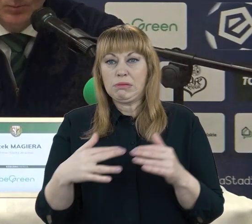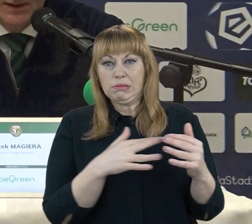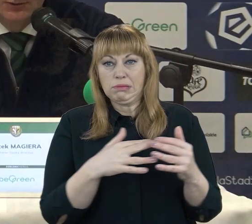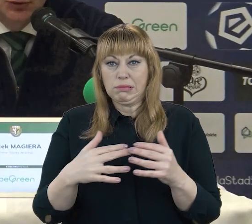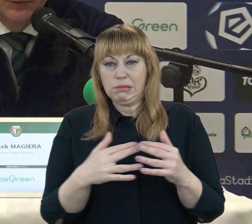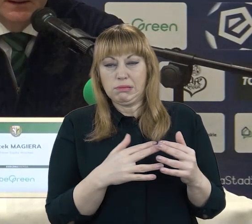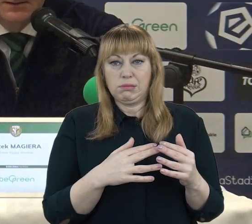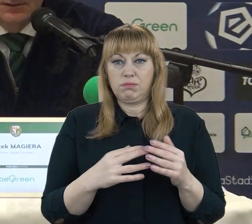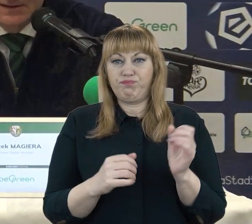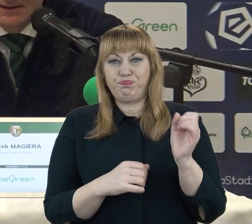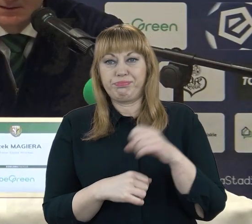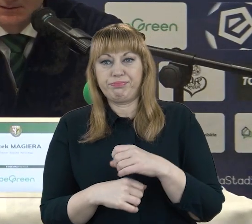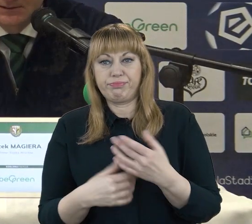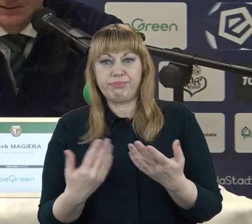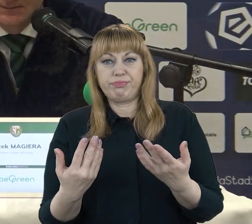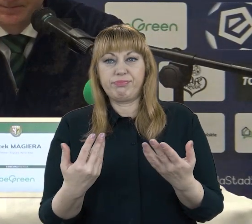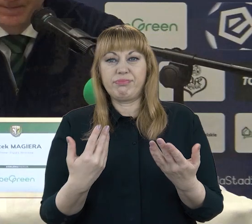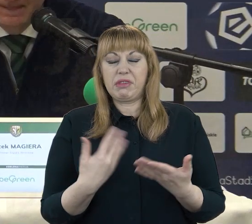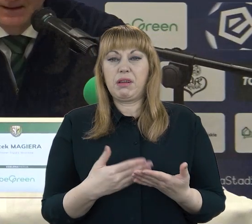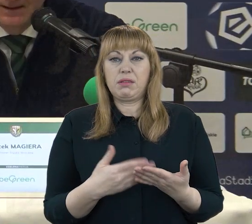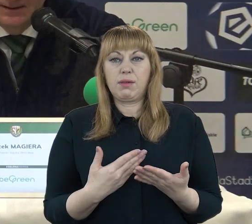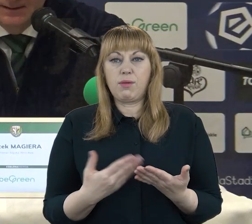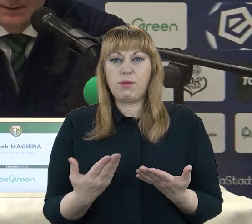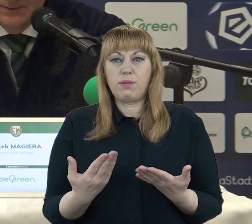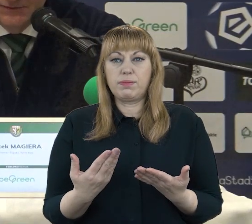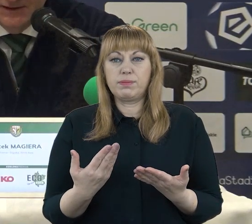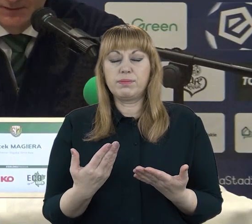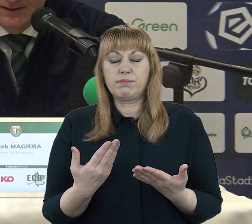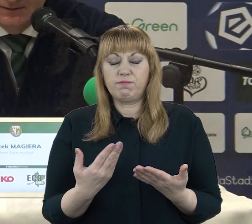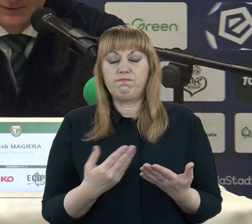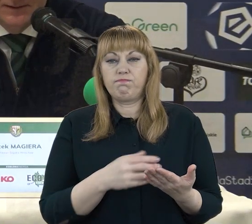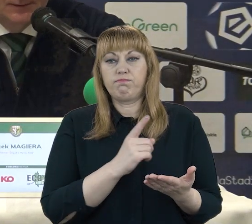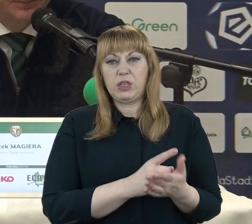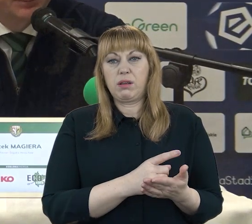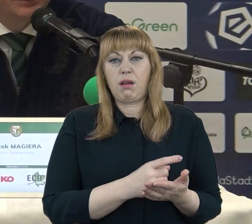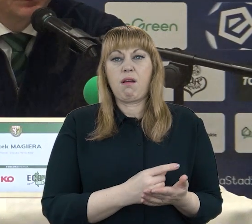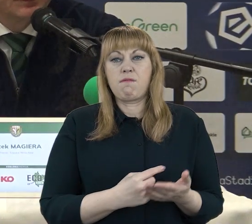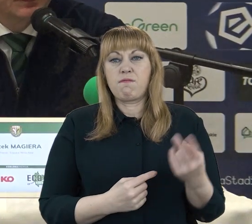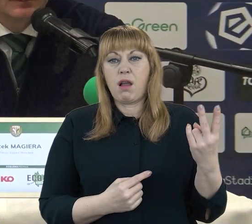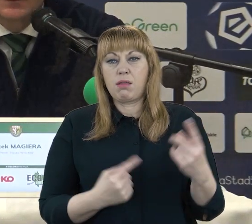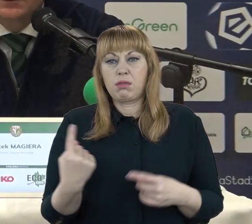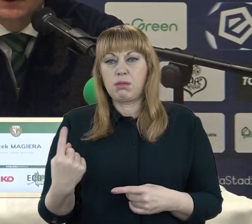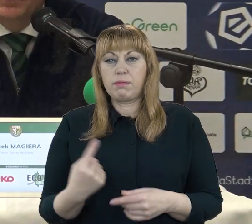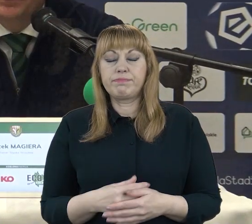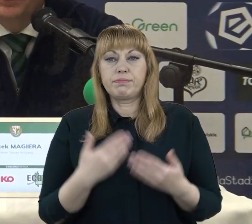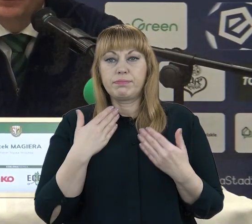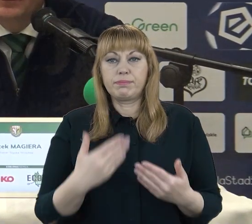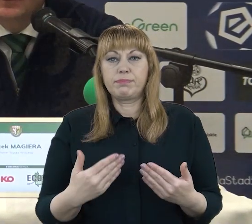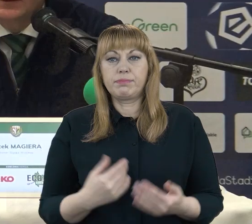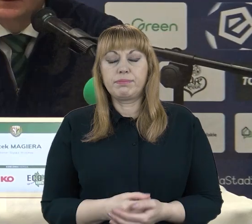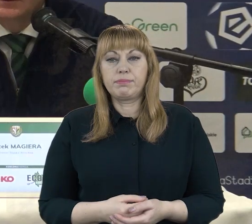te kluczowe, decydujące i stąd ten mecz wygrała 2 do 1. Dziękuję. Dziękuję, trenerze.